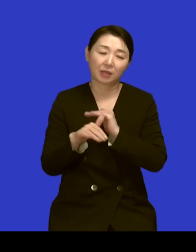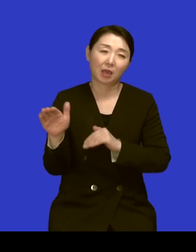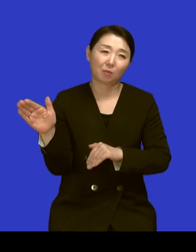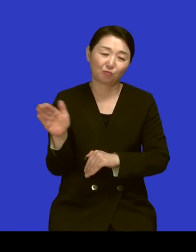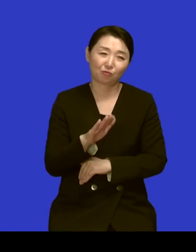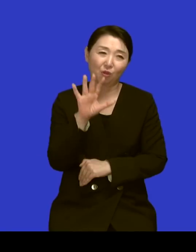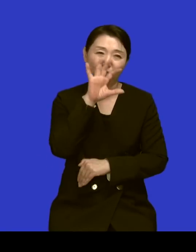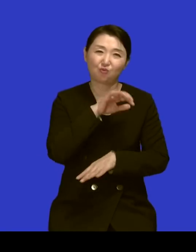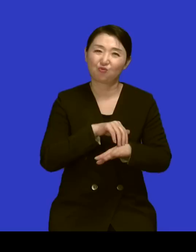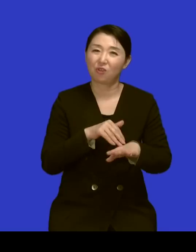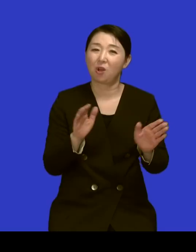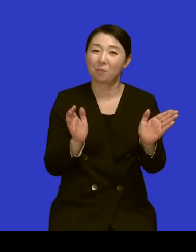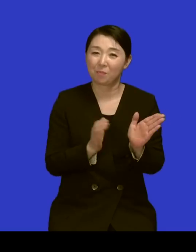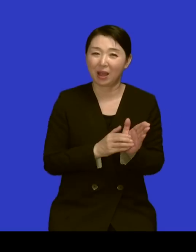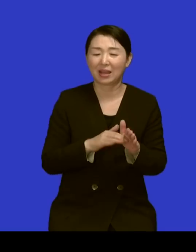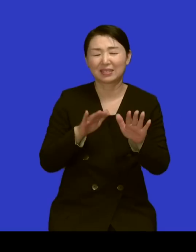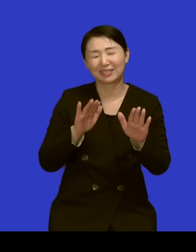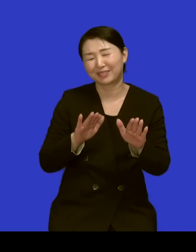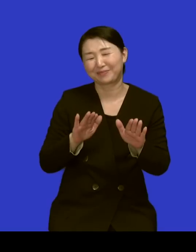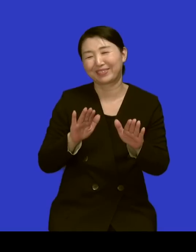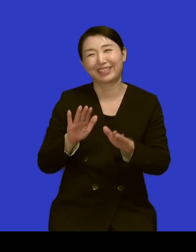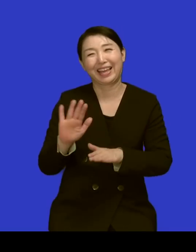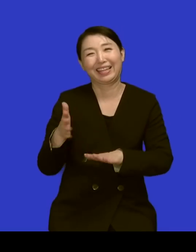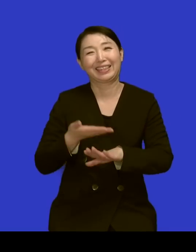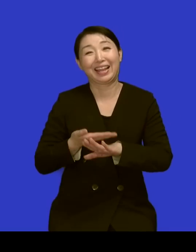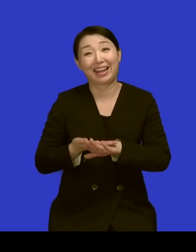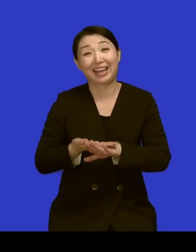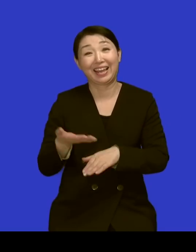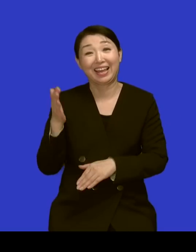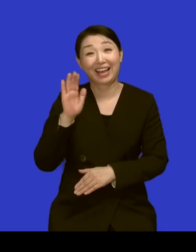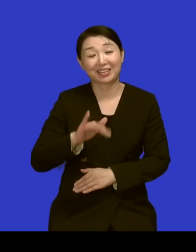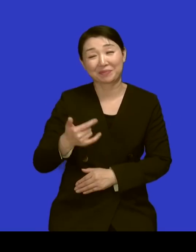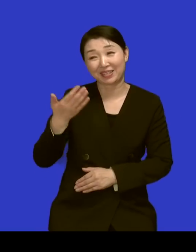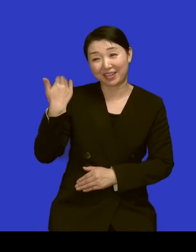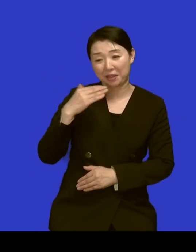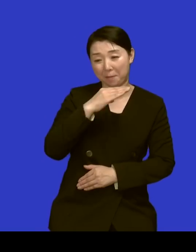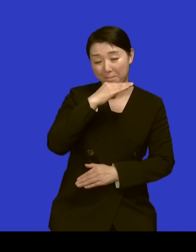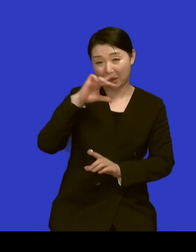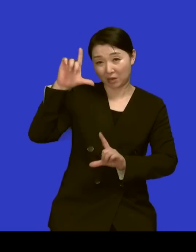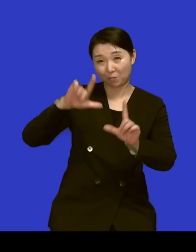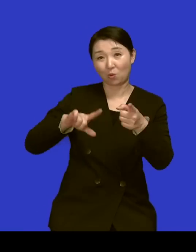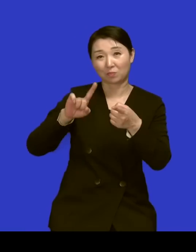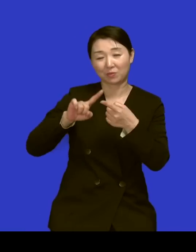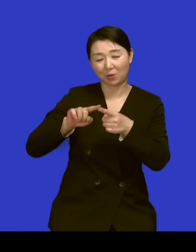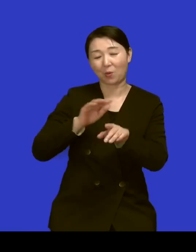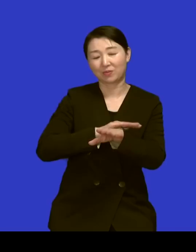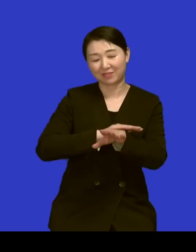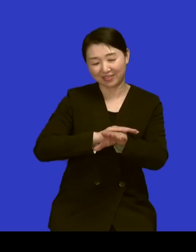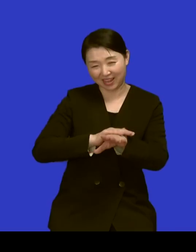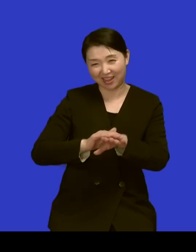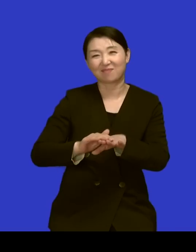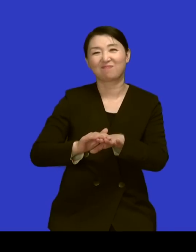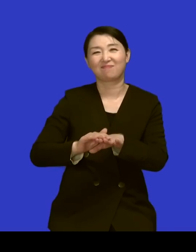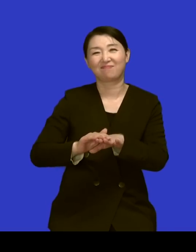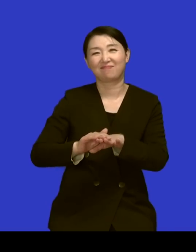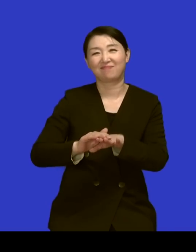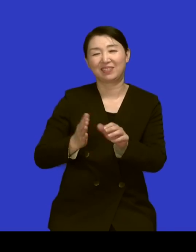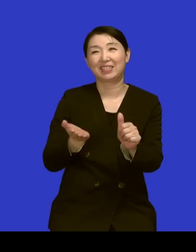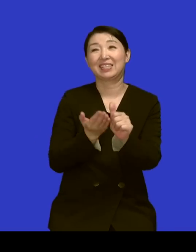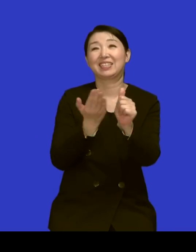해졌지만 그래도 좀 반듯한 자세를 키우는 데는 도움이 됐던 것 같아요 그렇죠 미래에 성인이 됐을 때 도움이